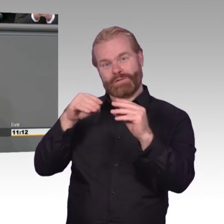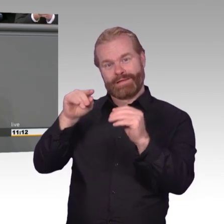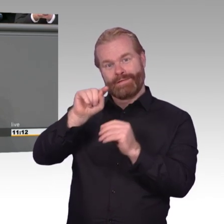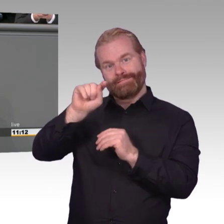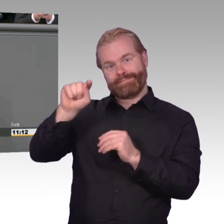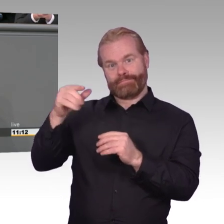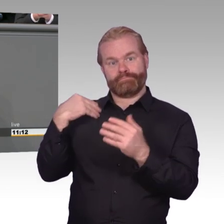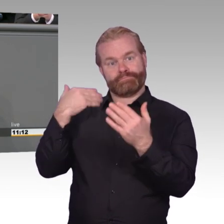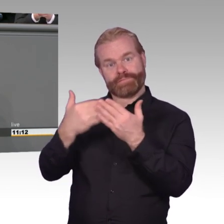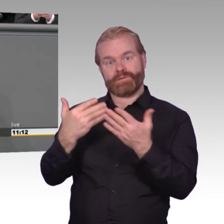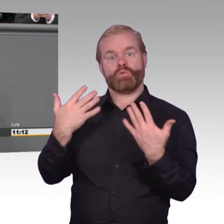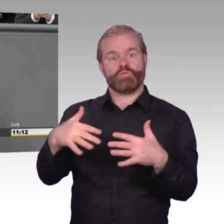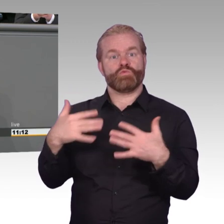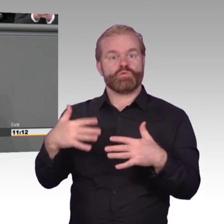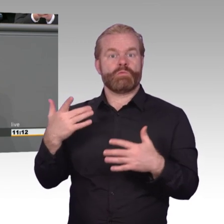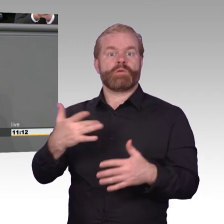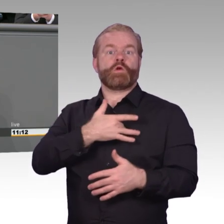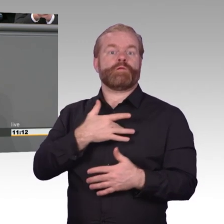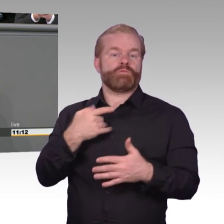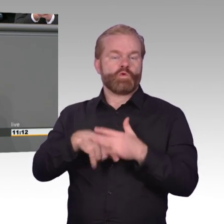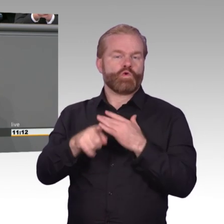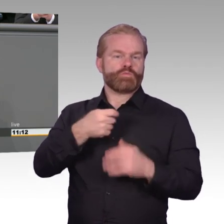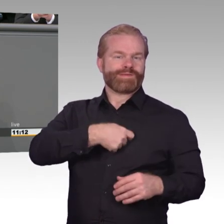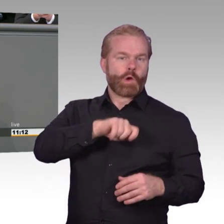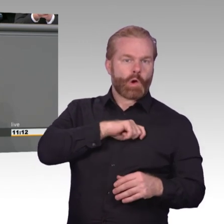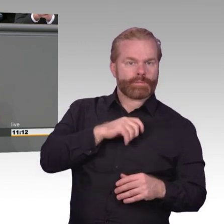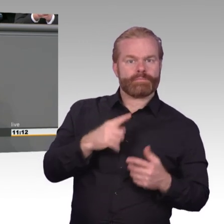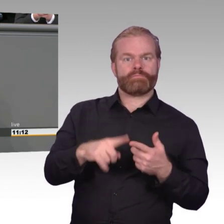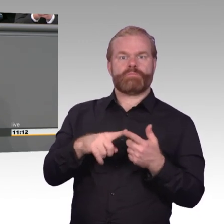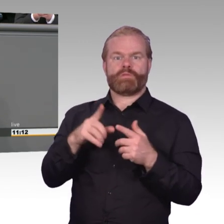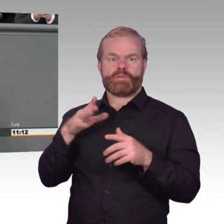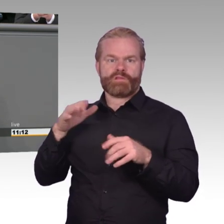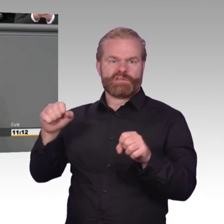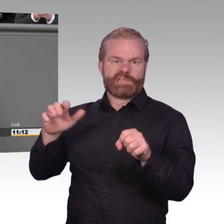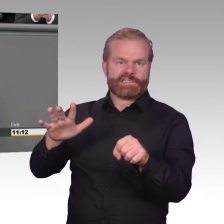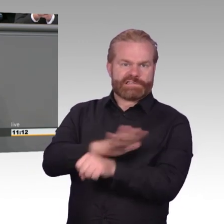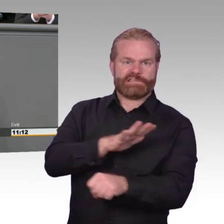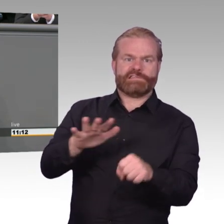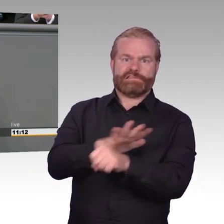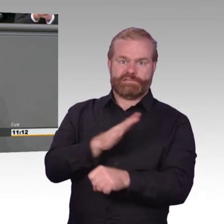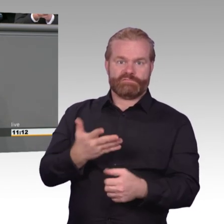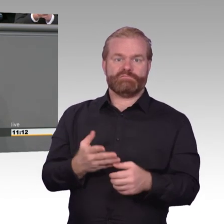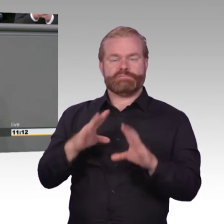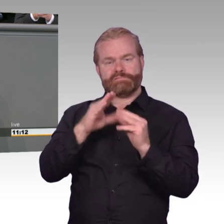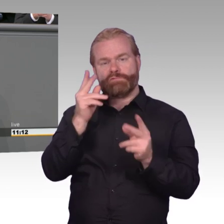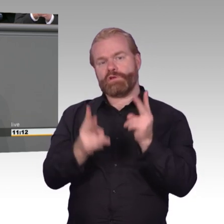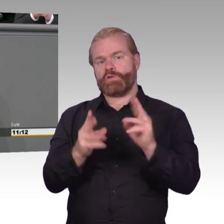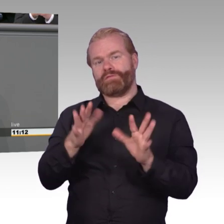Verschlüsselung kann helfen, diesen Schaden einzudämmen, da Datendiebe mit den verschlüsselten Daten nichts anfangen können. Verschlüsselung zu knacken ist